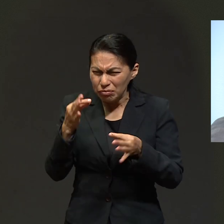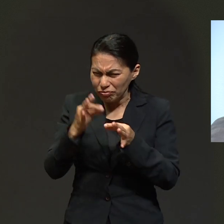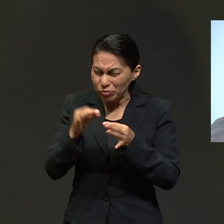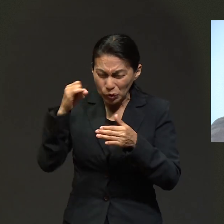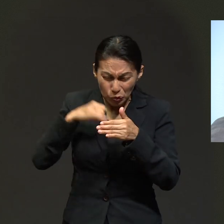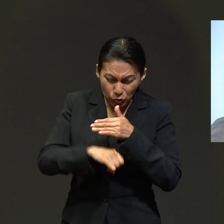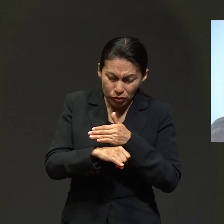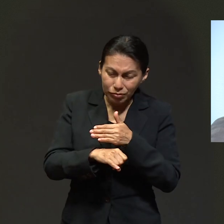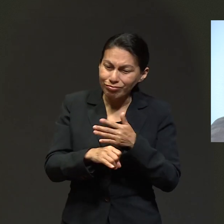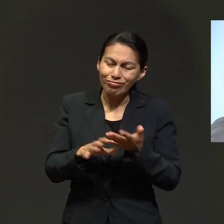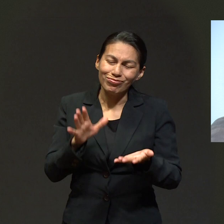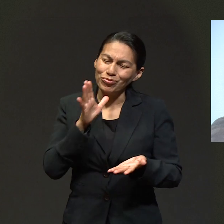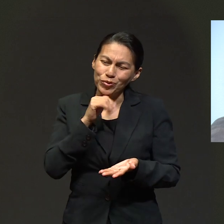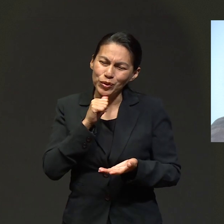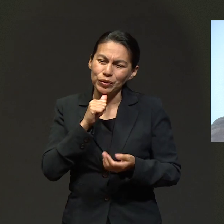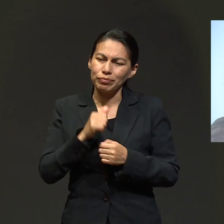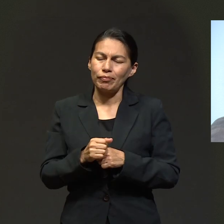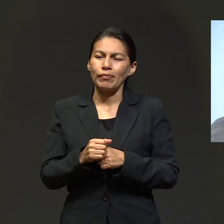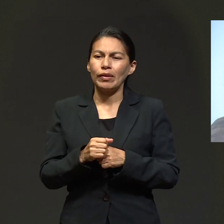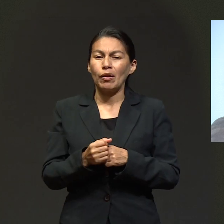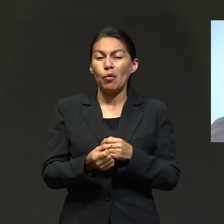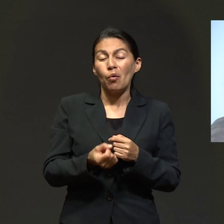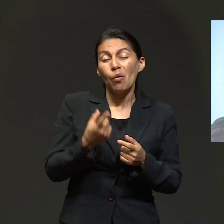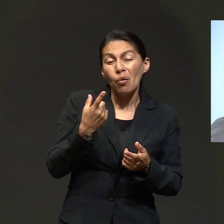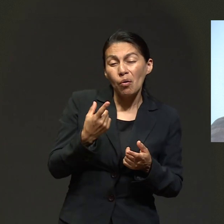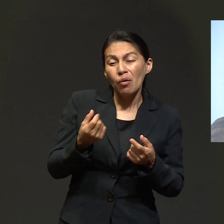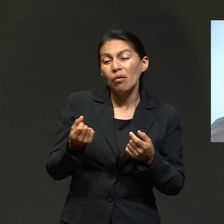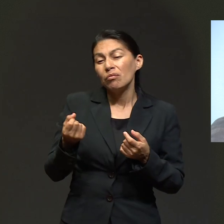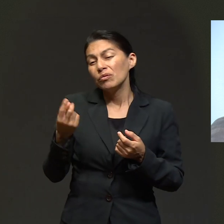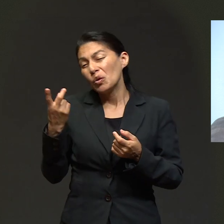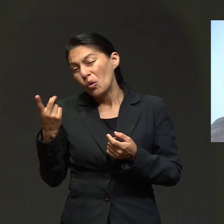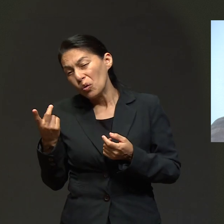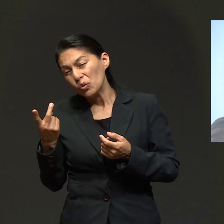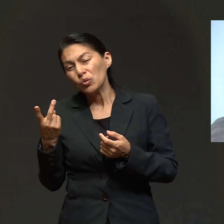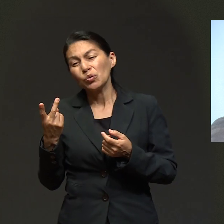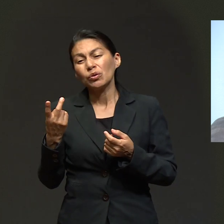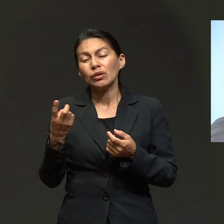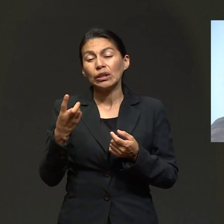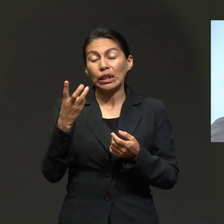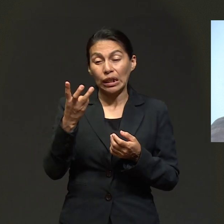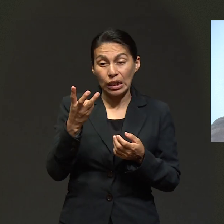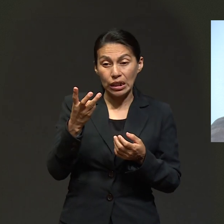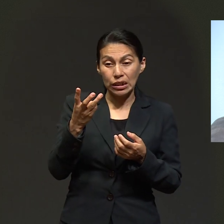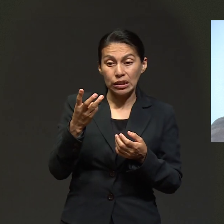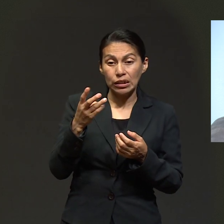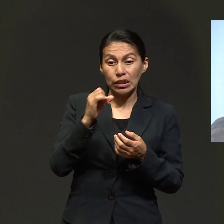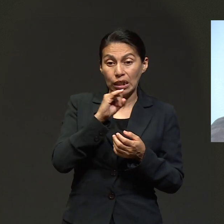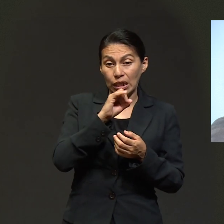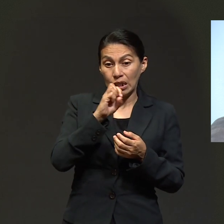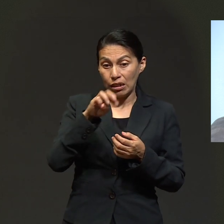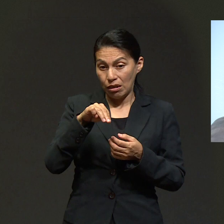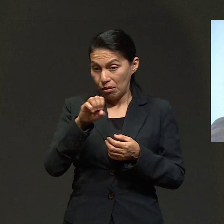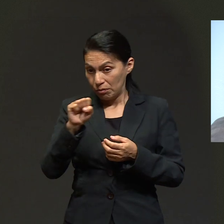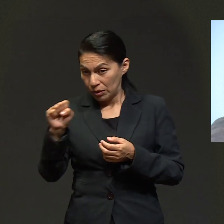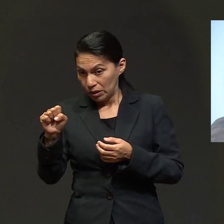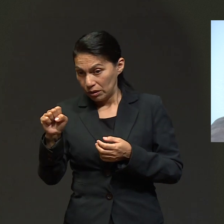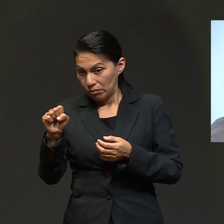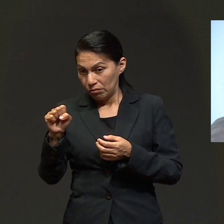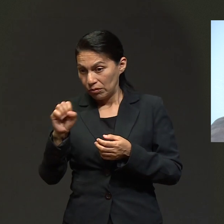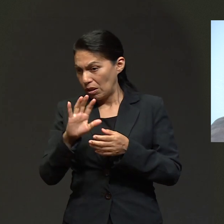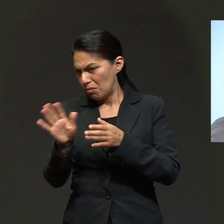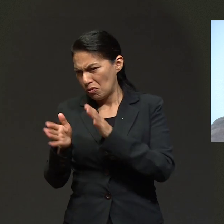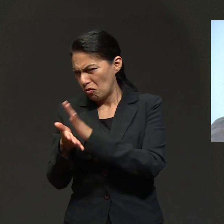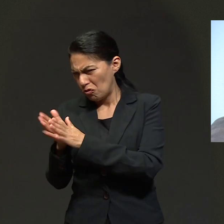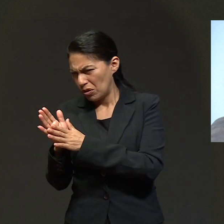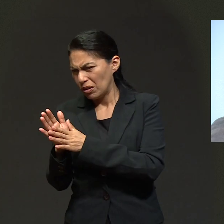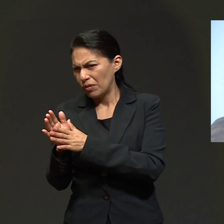cómo estaba la situación. Pues estuve yendo en tres ocasiones. Entonces, en la tercera vez salí del IMSS,